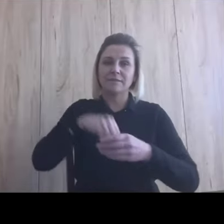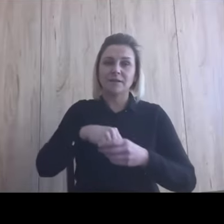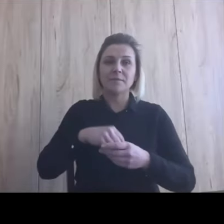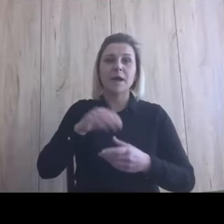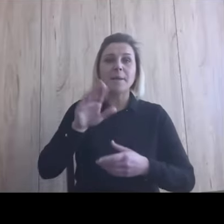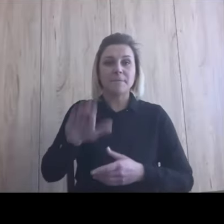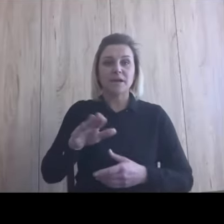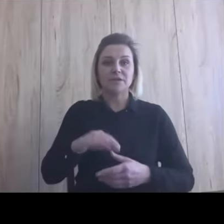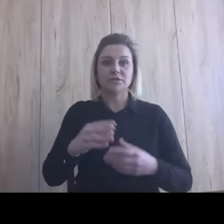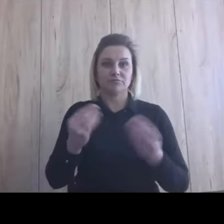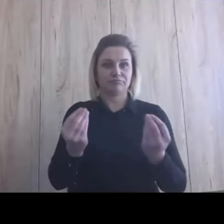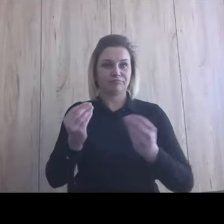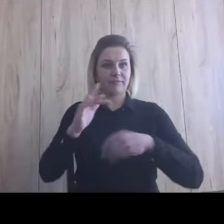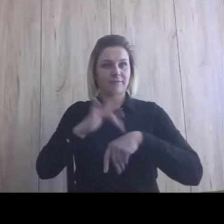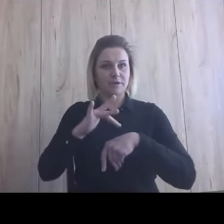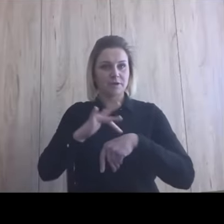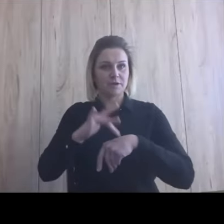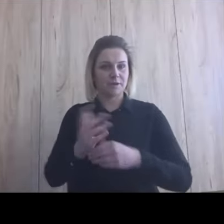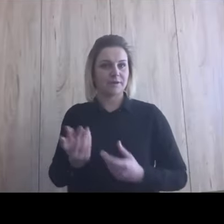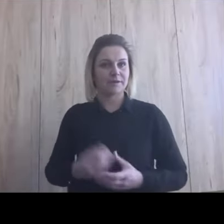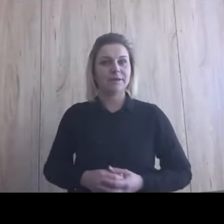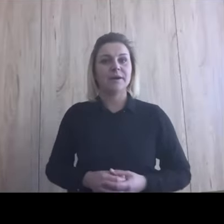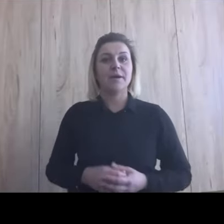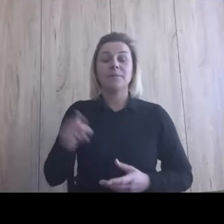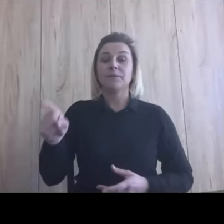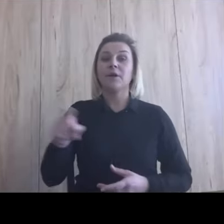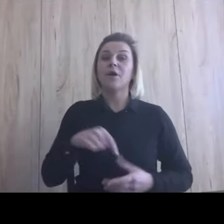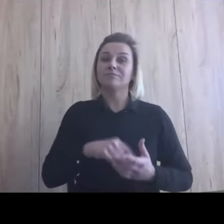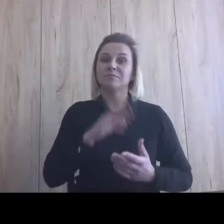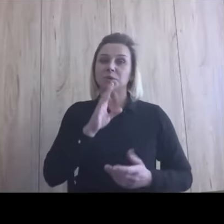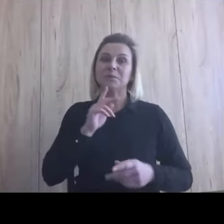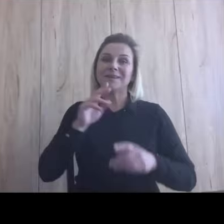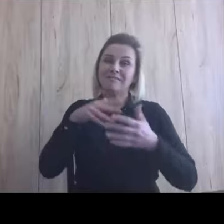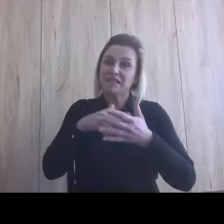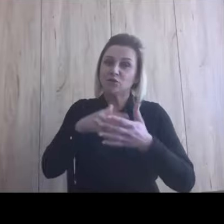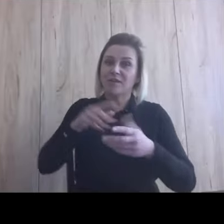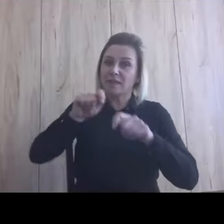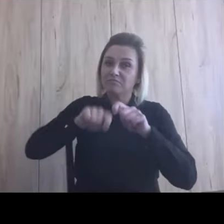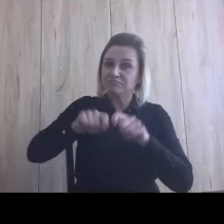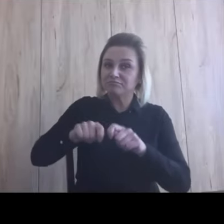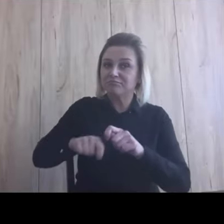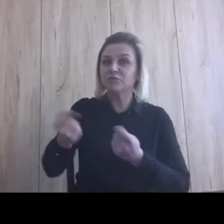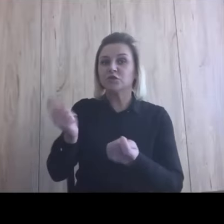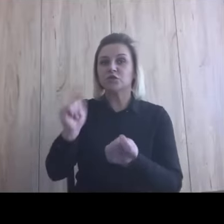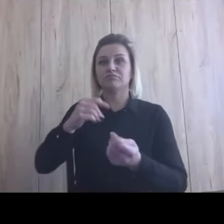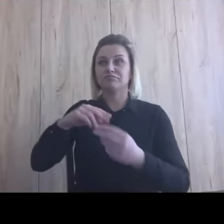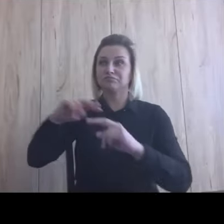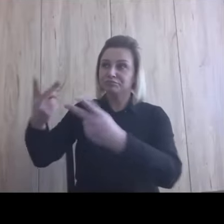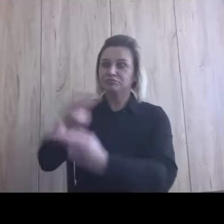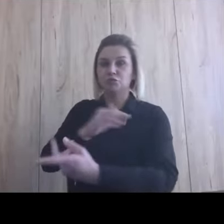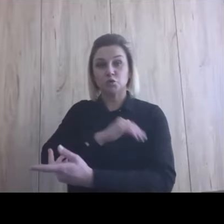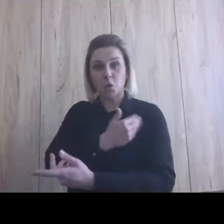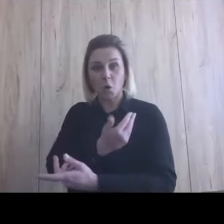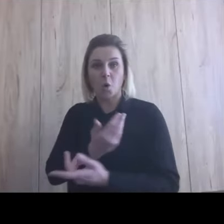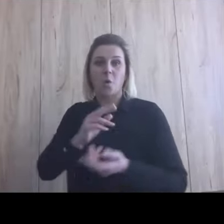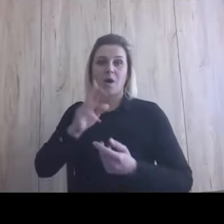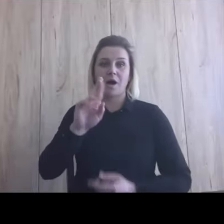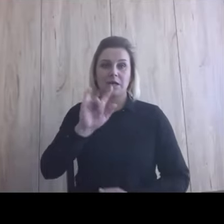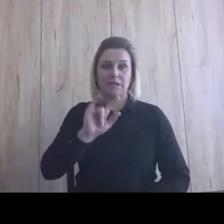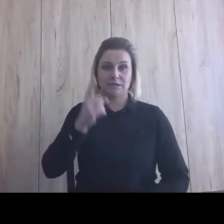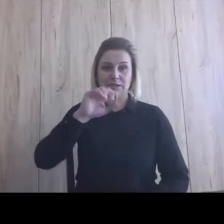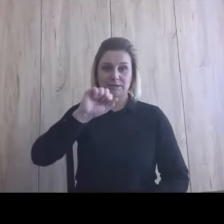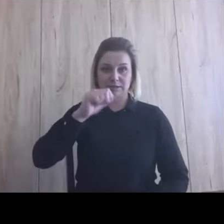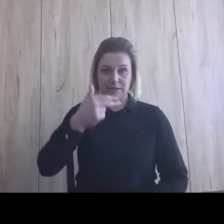imponujące wyniki. Tak jak powiedziałeś, rozwiązanie było testowane w szkołach w Rydzynie i